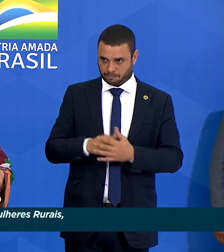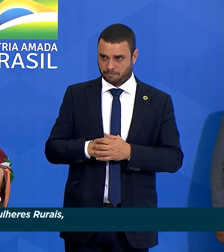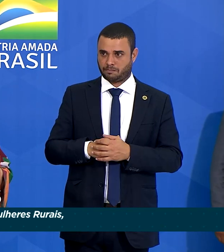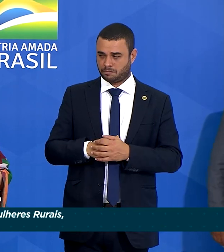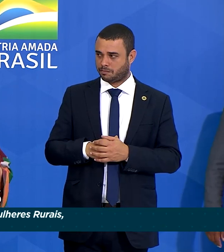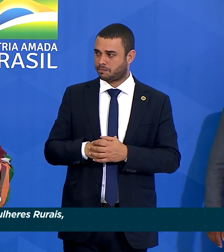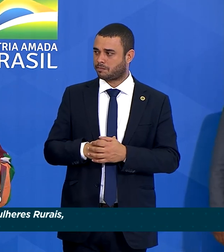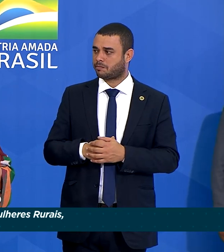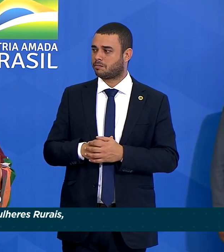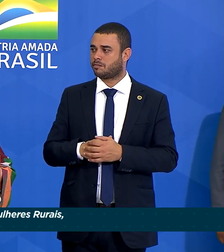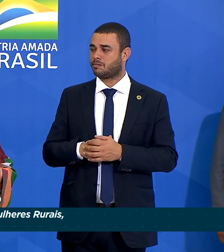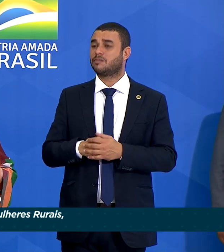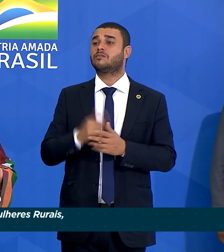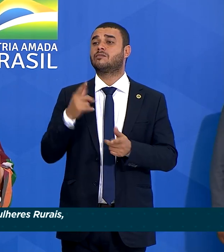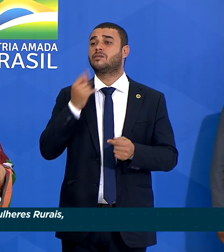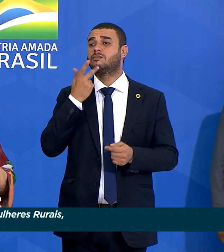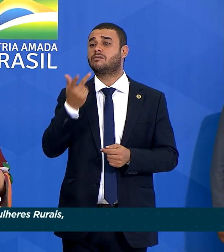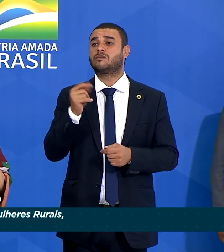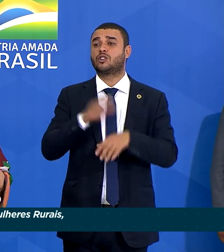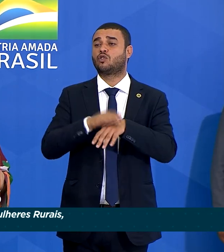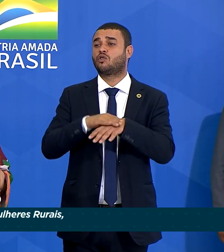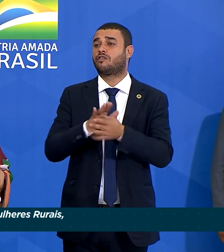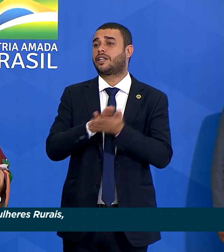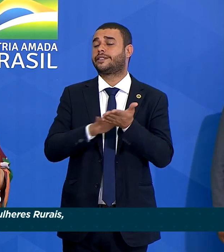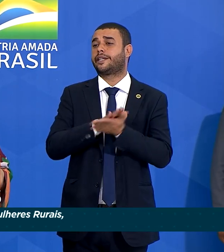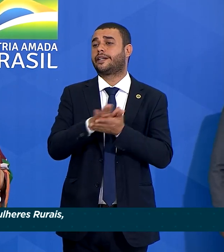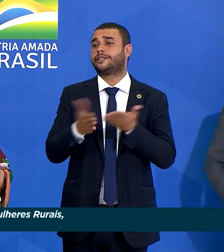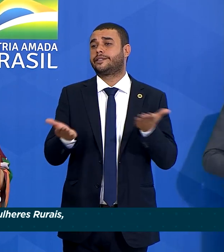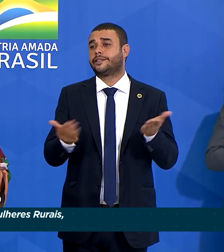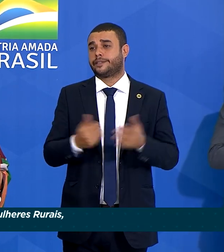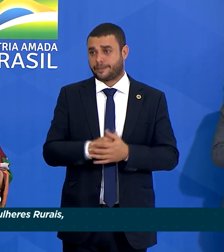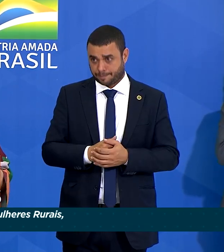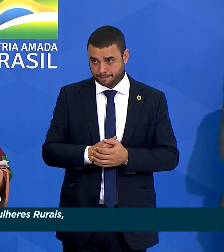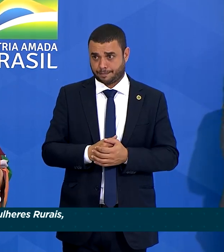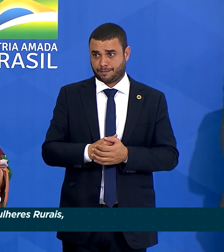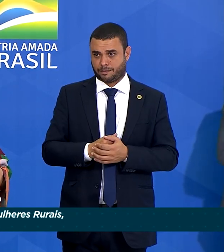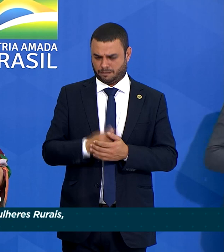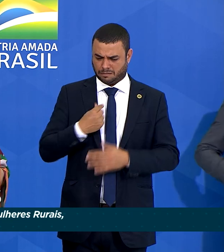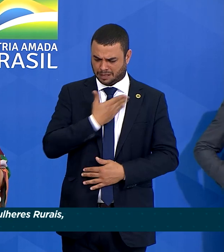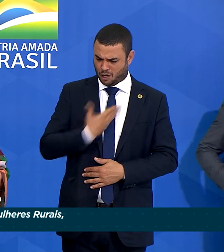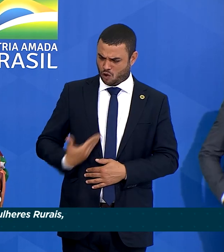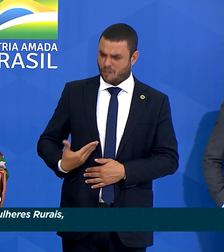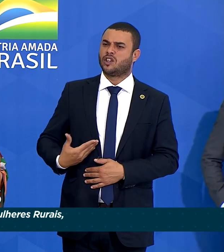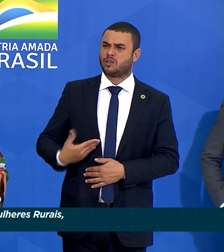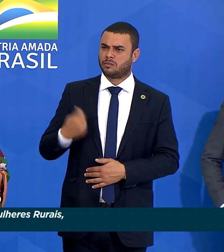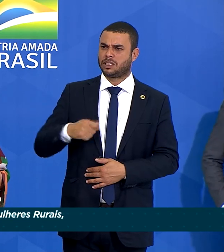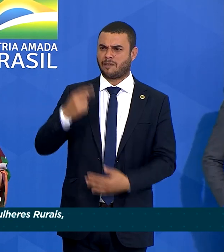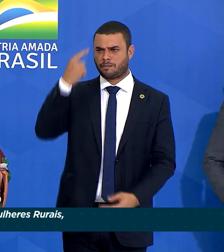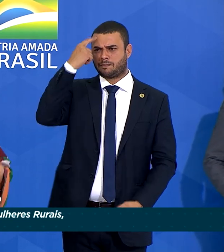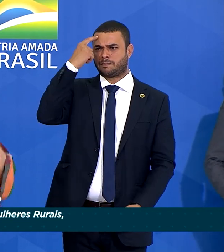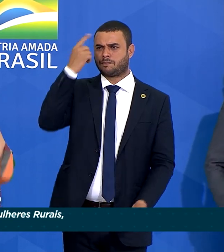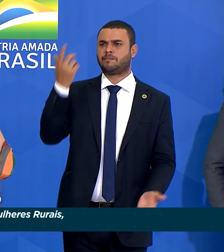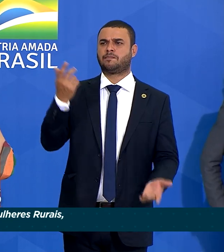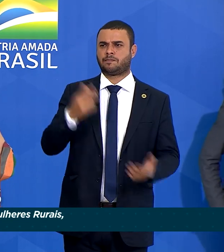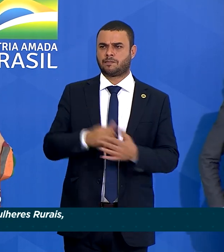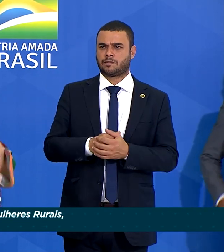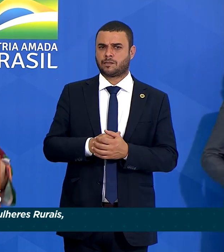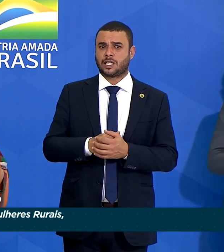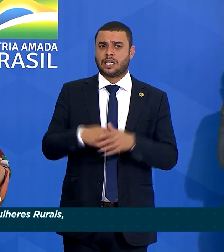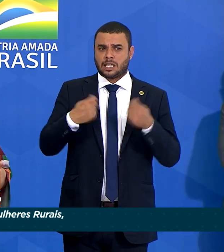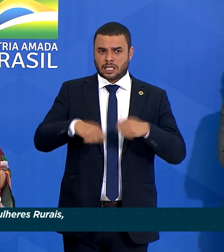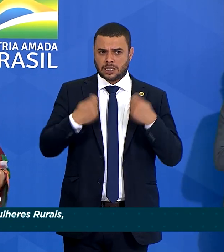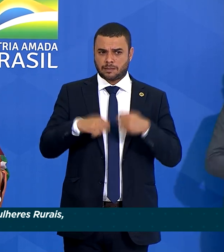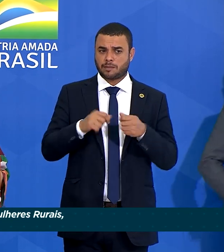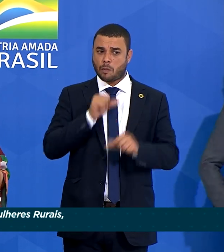19 anos condenado, nada fazia. E este governo precisava virar essa página. Nós precisávamos